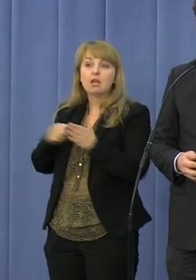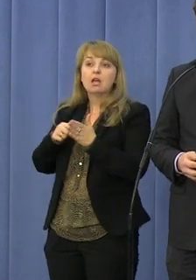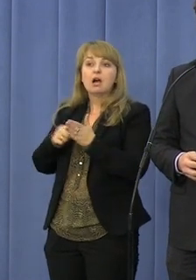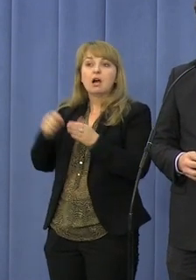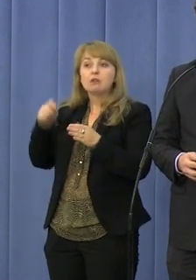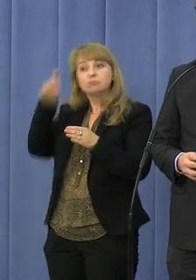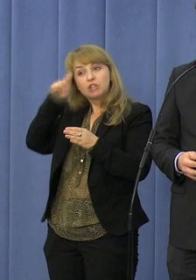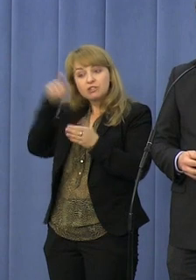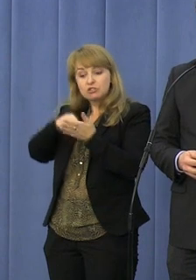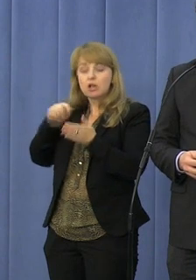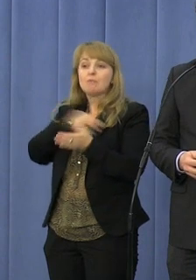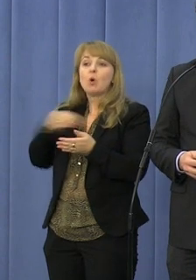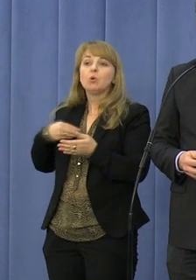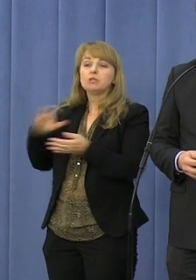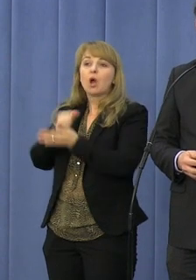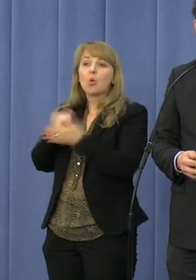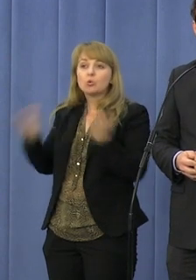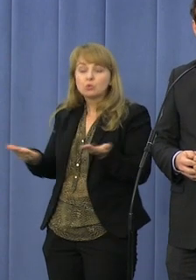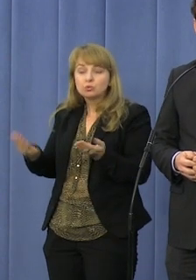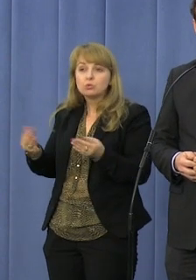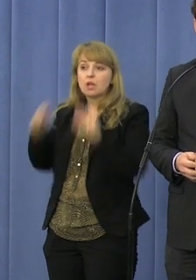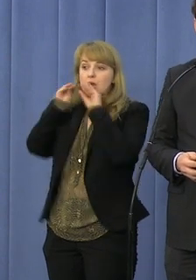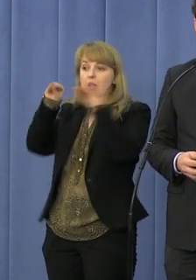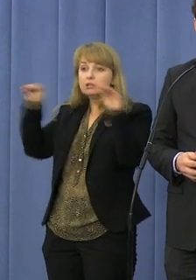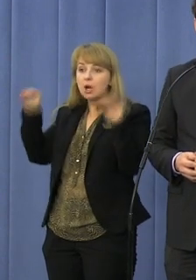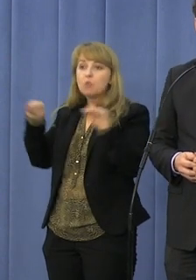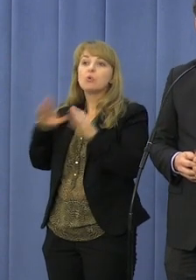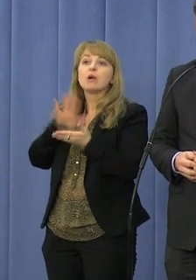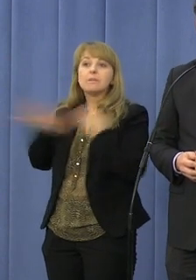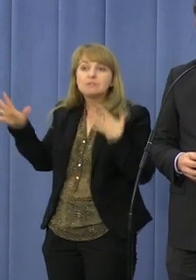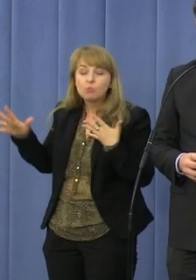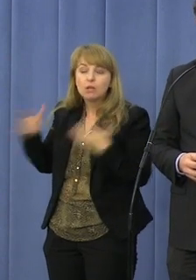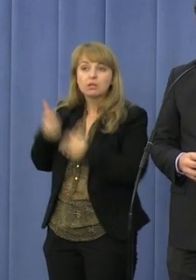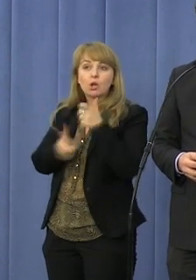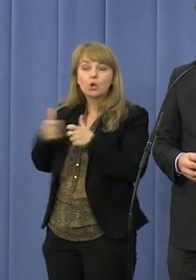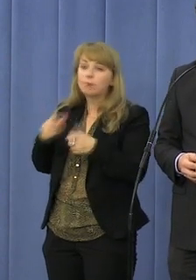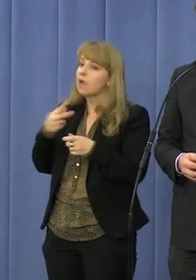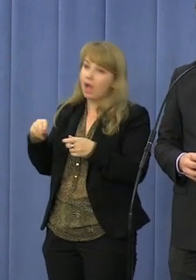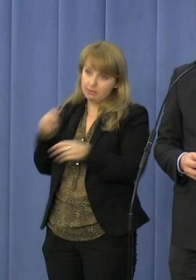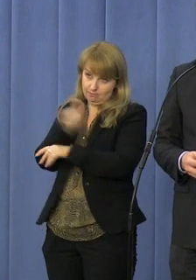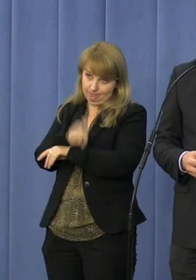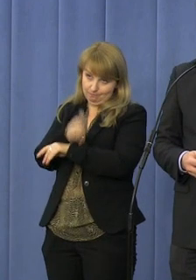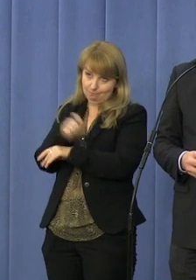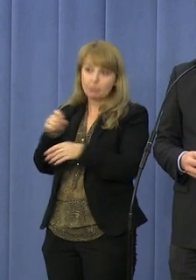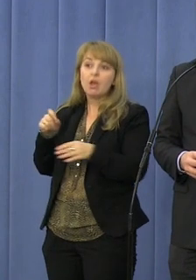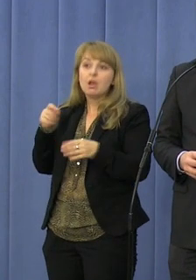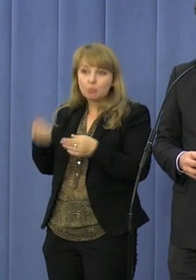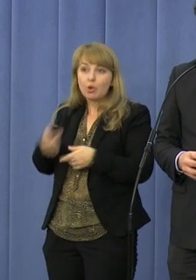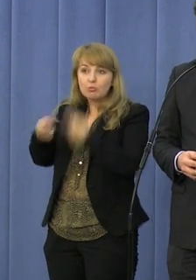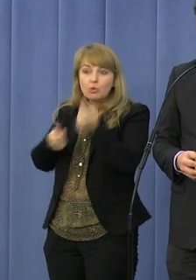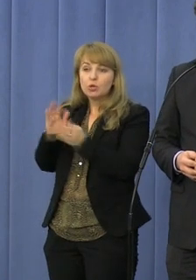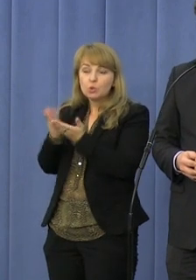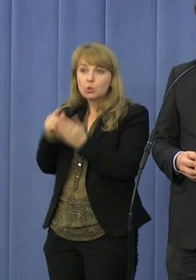polskiej konstytucji, żeby edukacja była faktycznie bezpłatna, a nie tylko pozornie bezpłatna i żeby